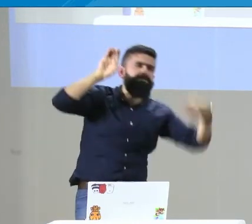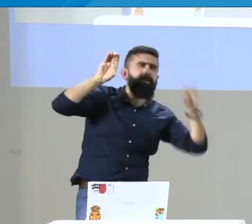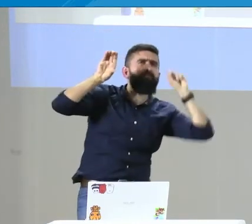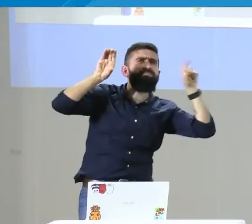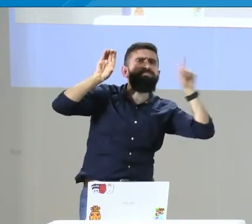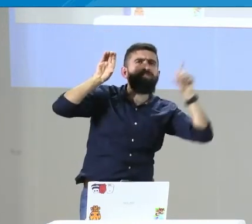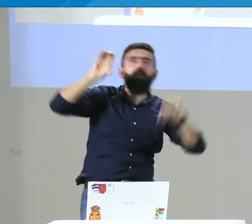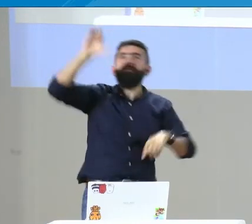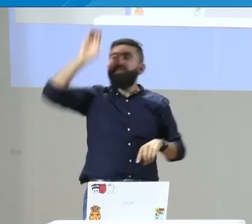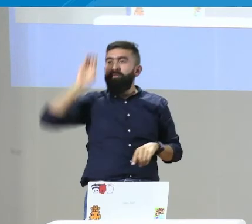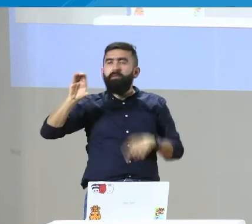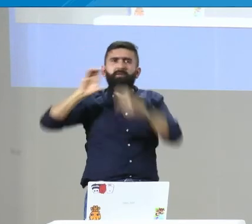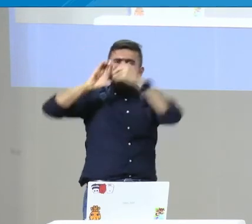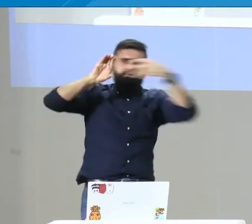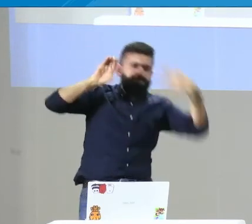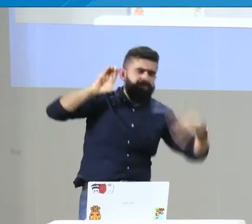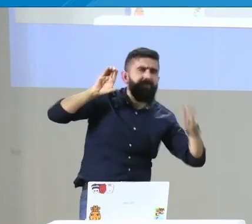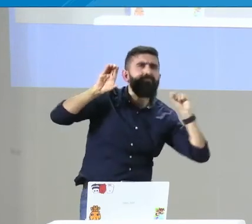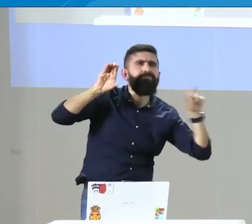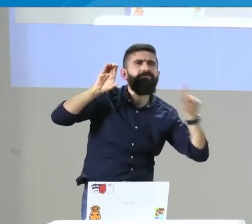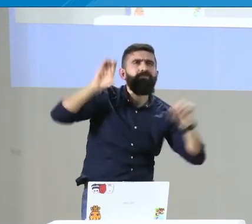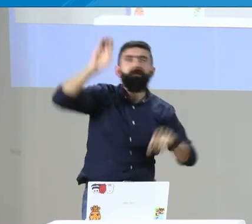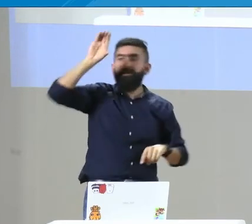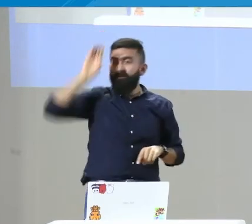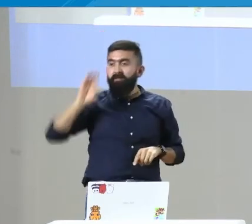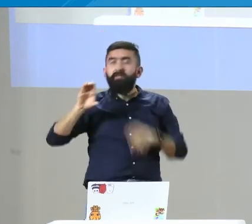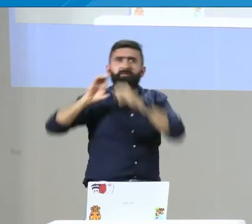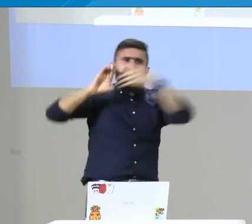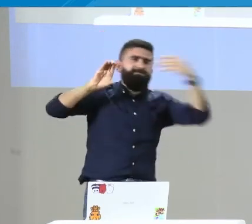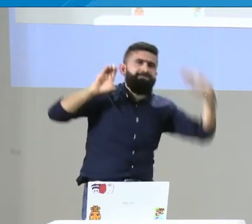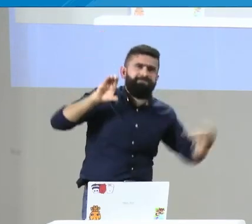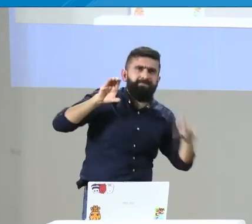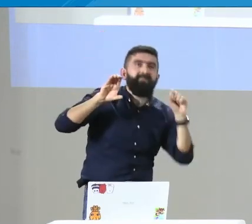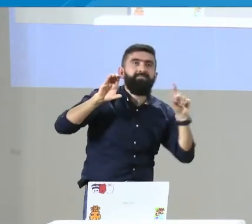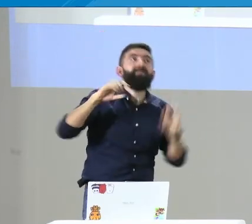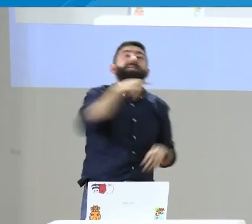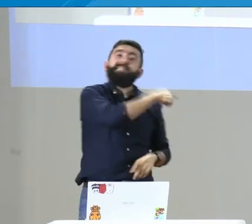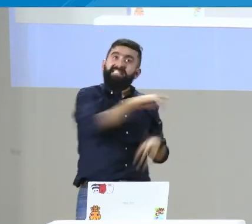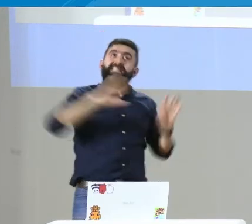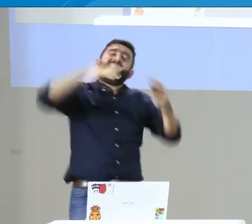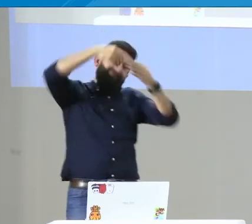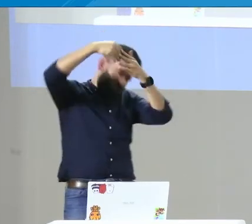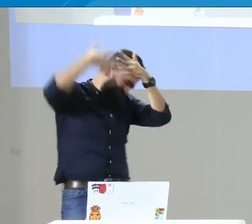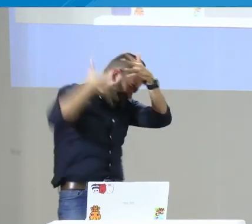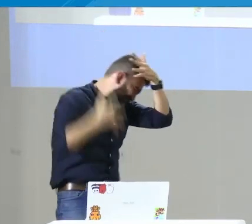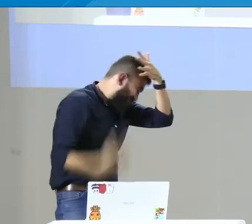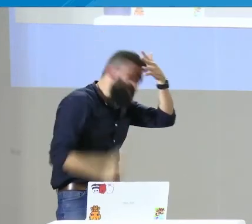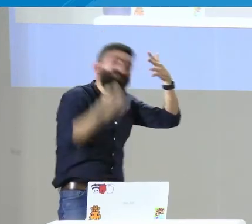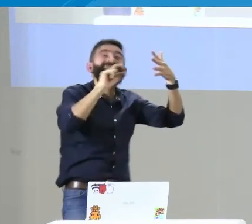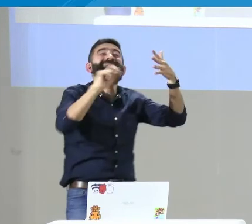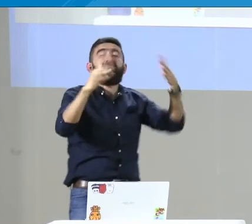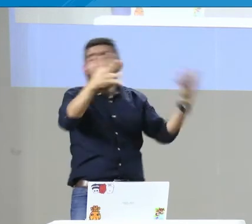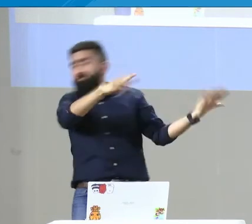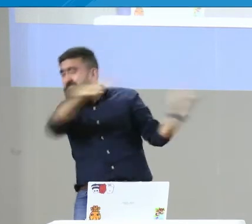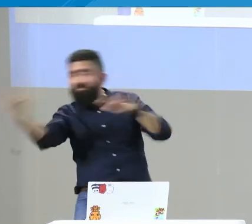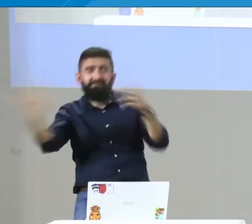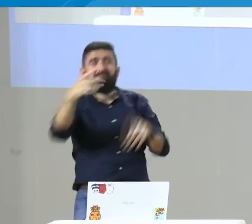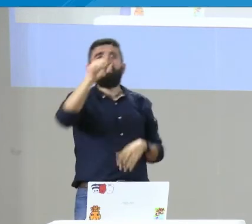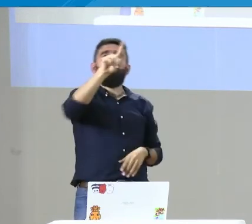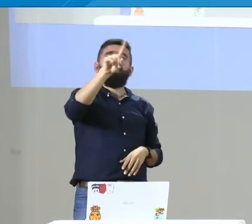son 16 secciones que van acompañadas de diferentes preguntas, entonces cada una va a tener cierta cantidad de preguntas, es